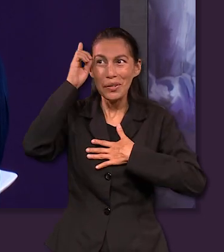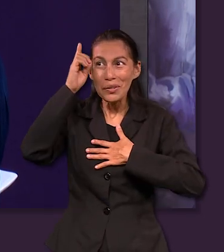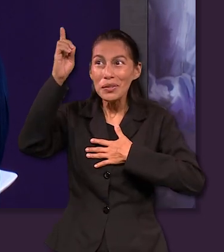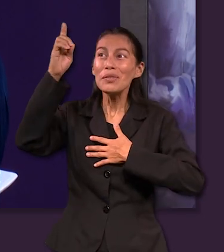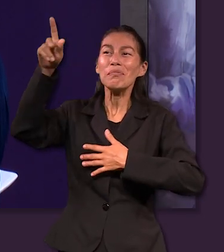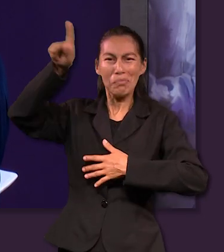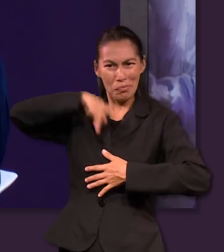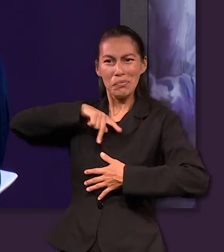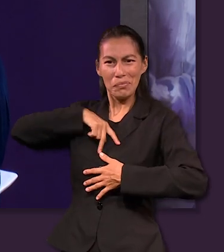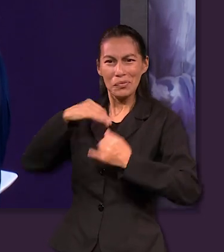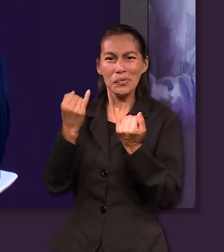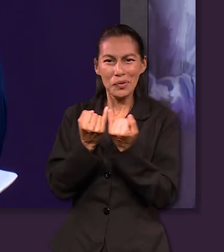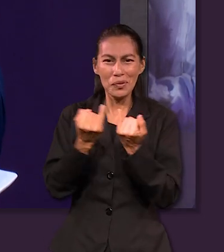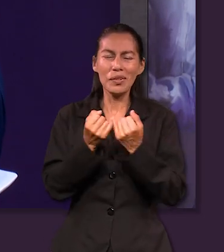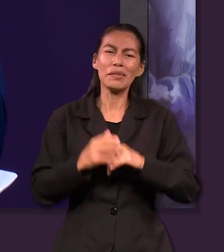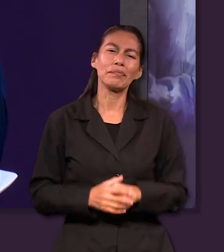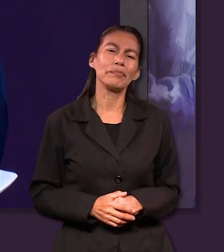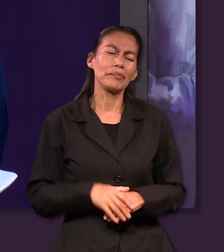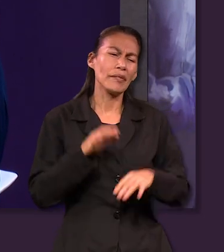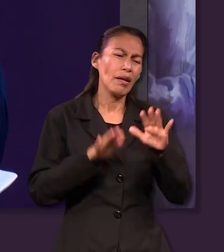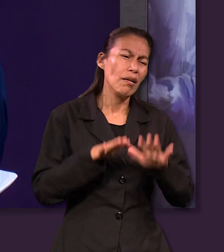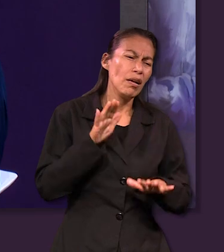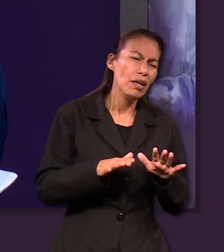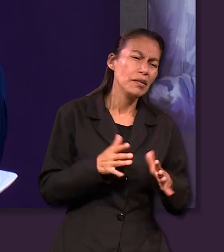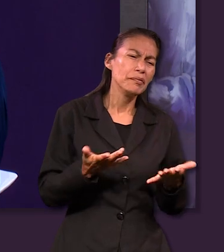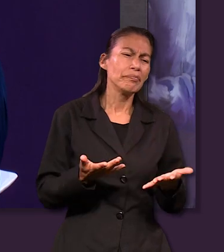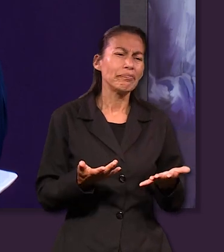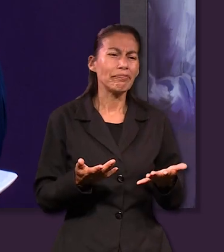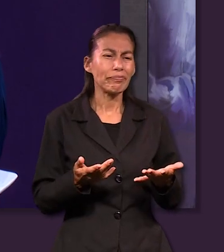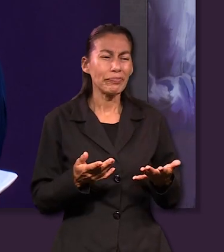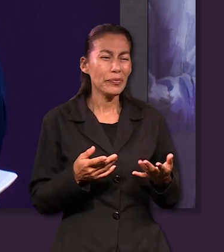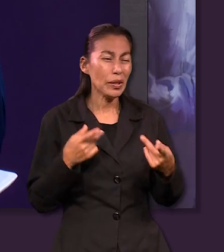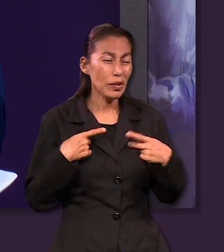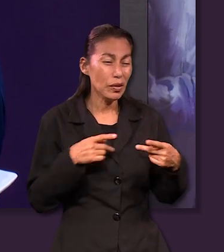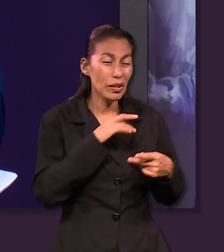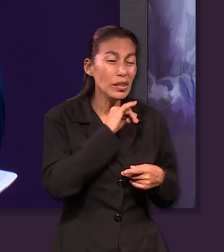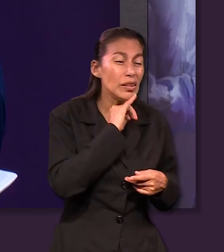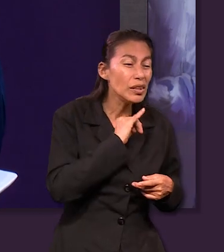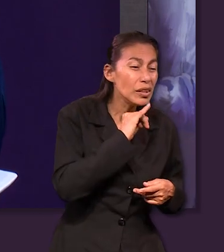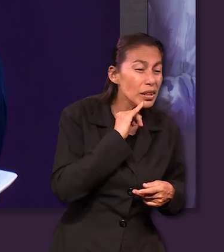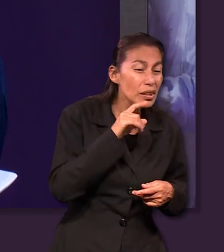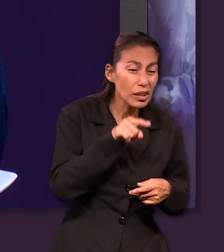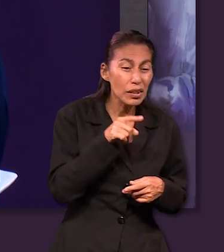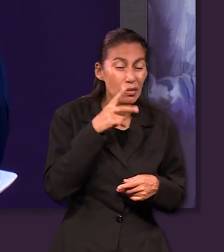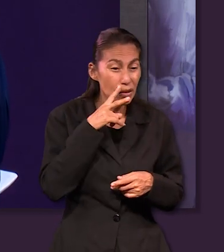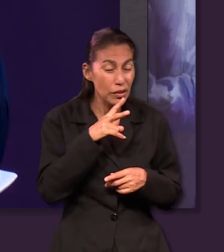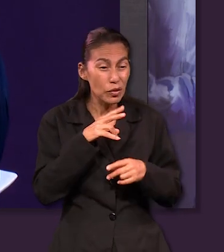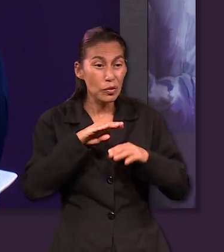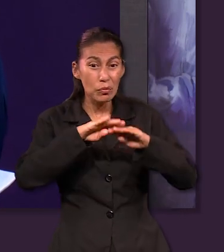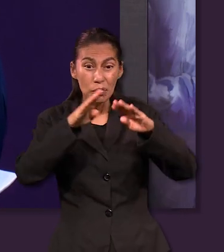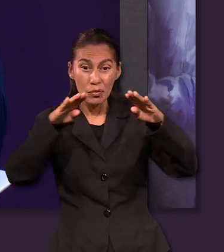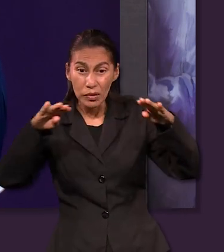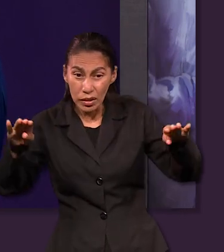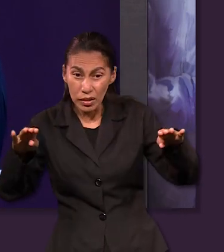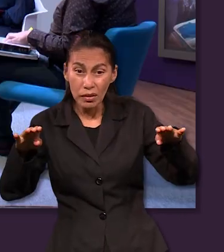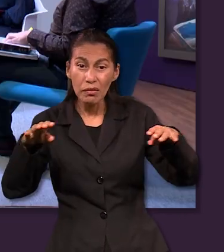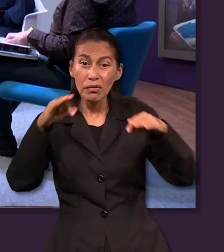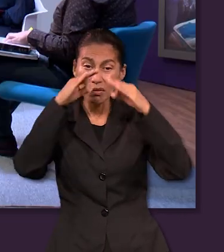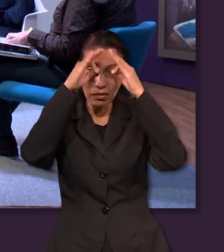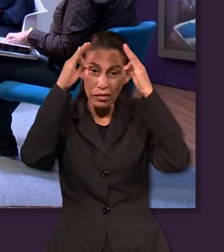porque olvidamos que nuestro problema es mucho más chico que Dios, incluso ahí los israelitas viendo el mar, el faraón, venían detrás de